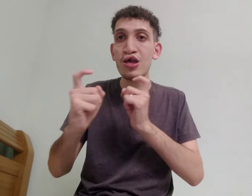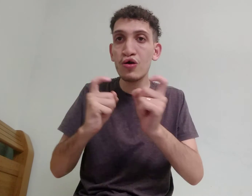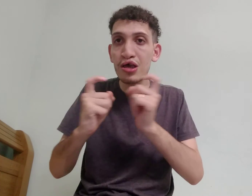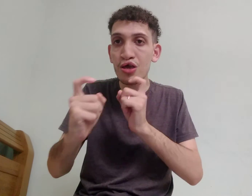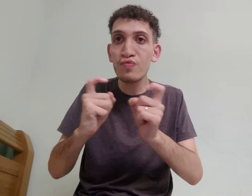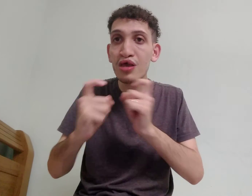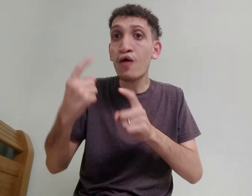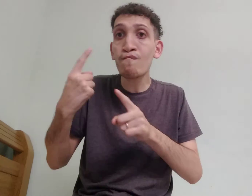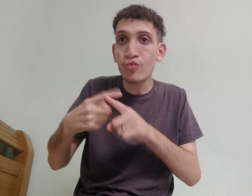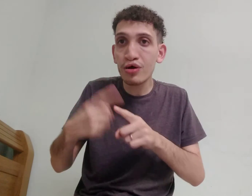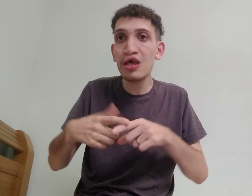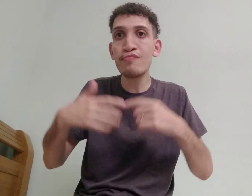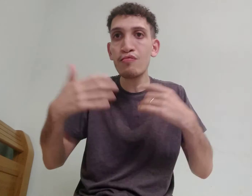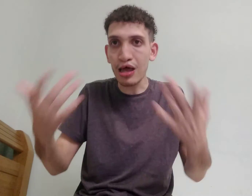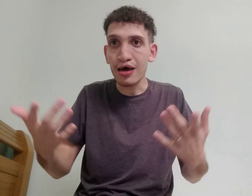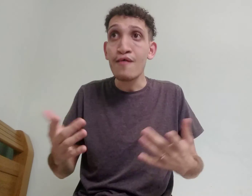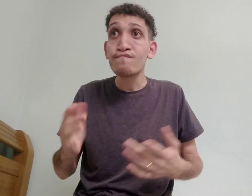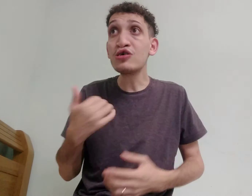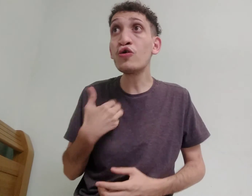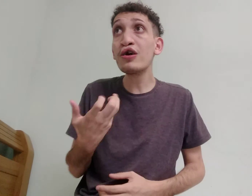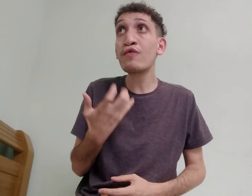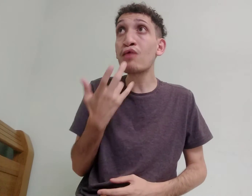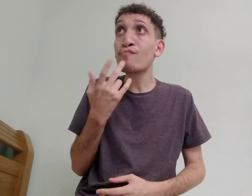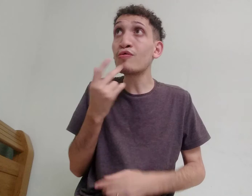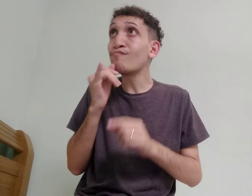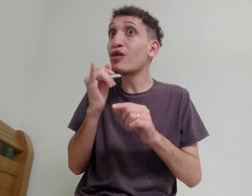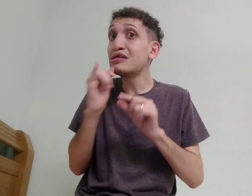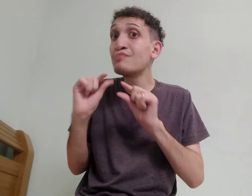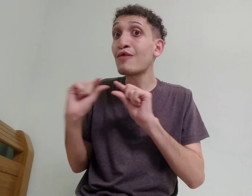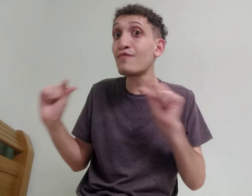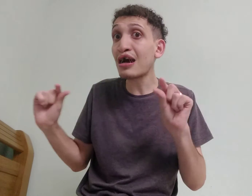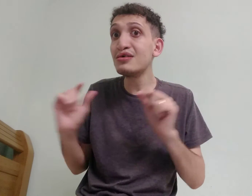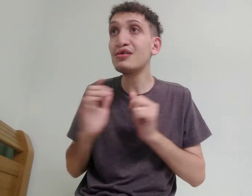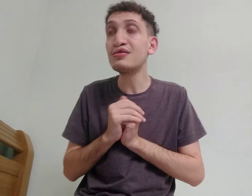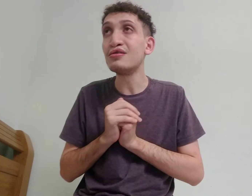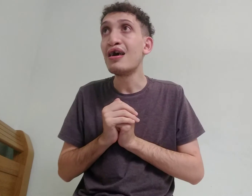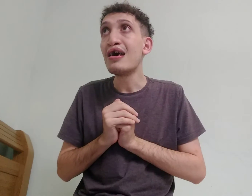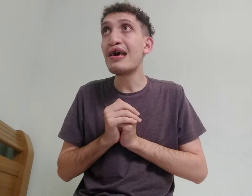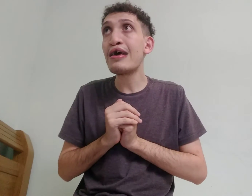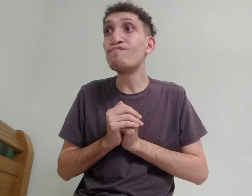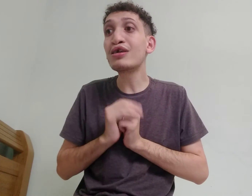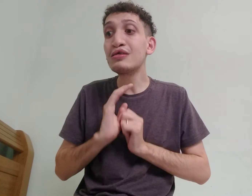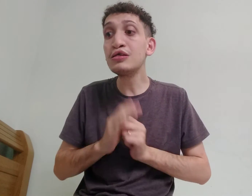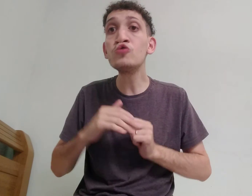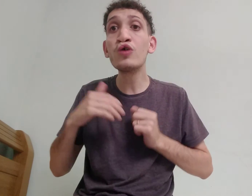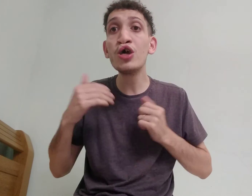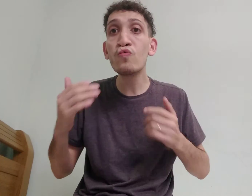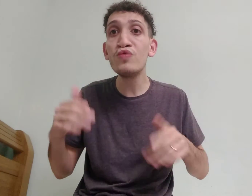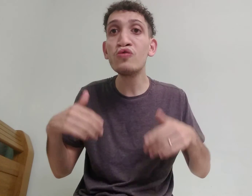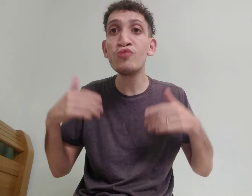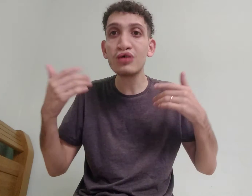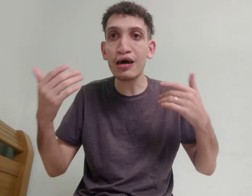reunião, porque, mas lá, mas se eu quero, por exemplo, trás assim, é, preciso reunir os meus amigos,